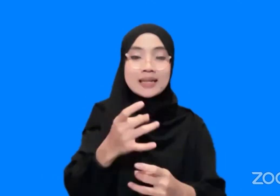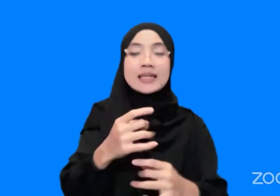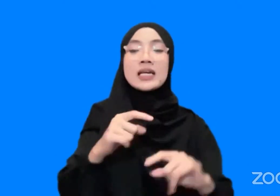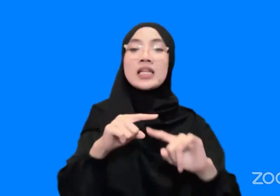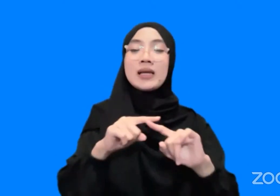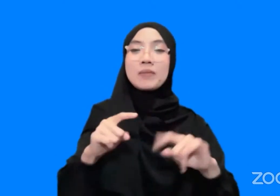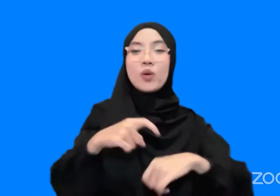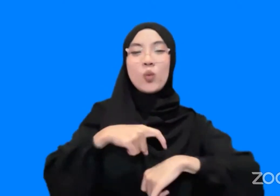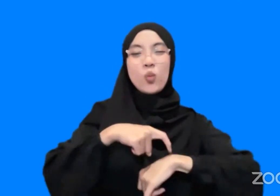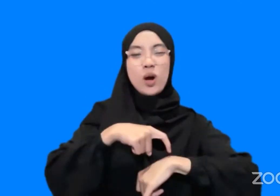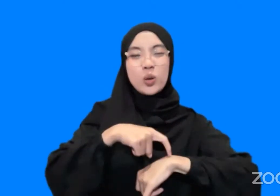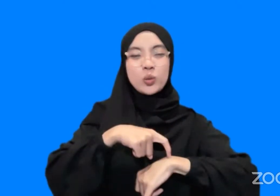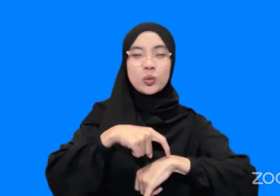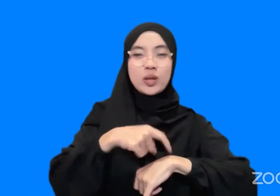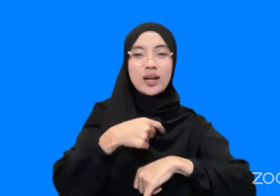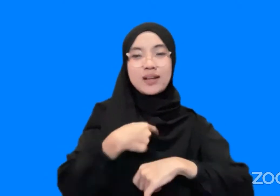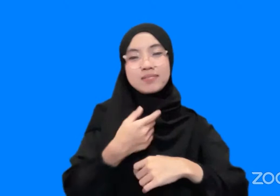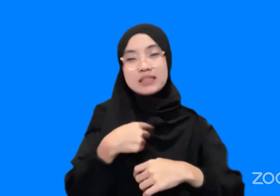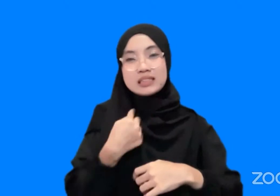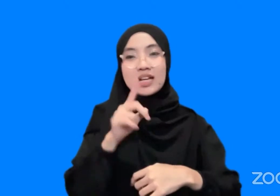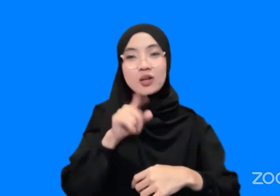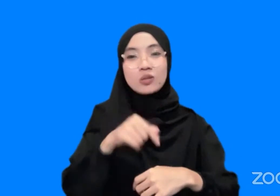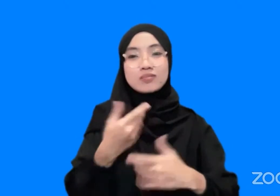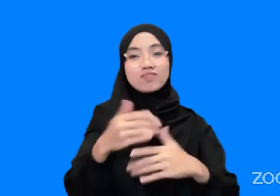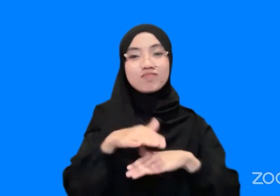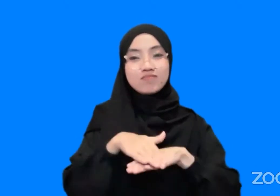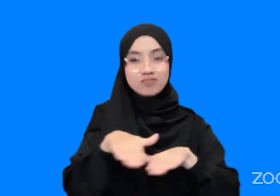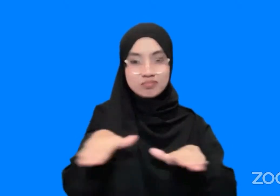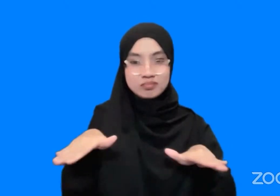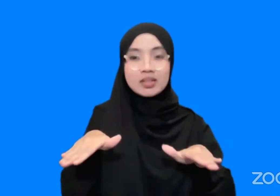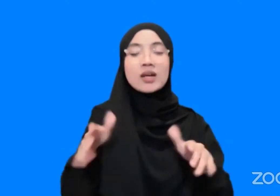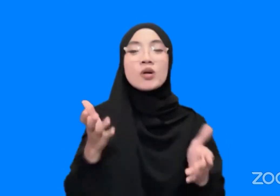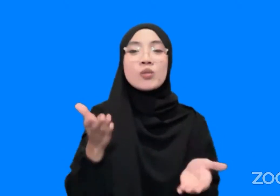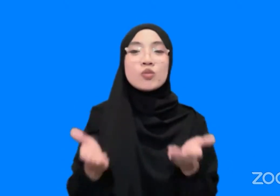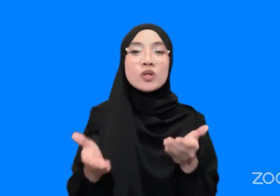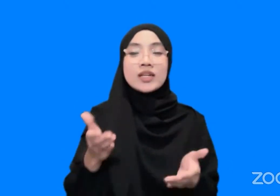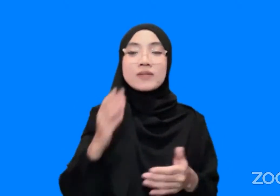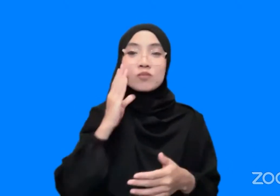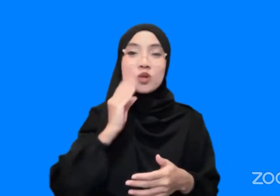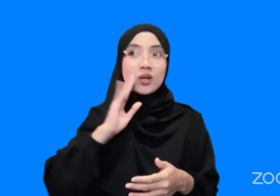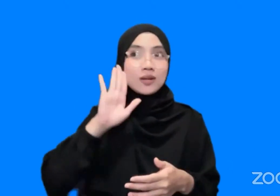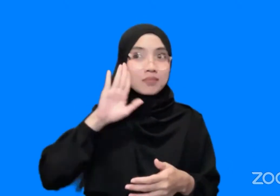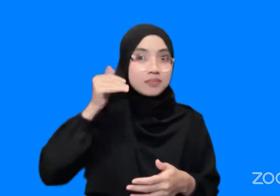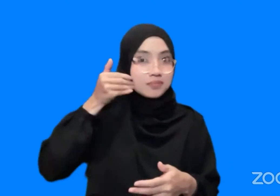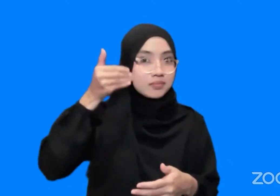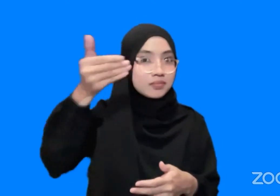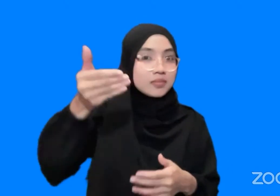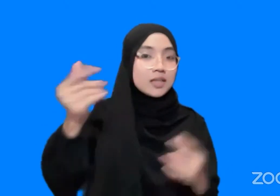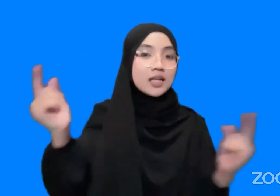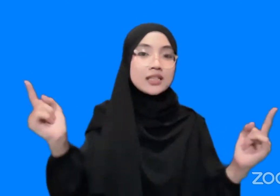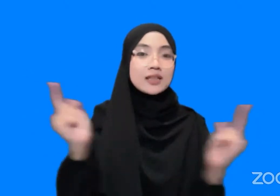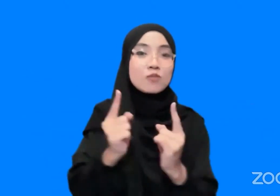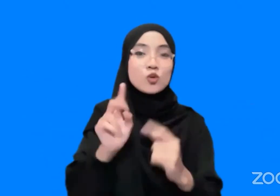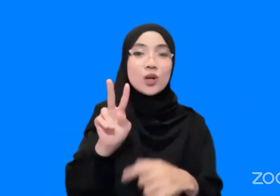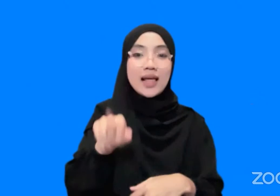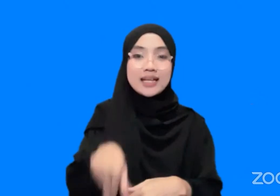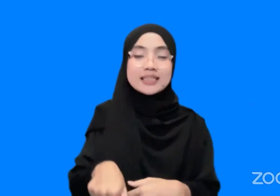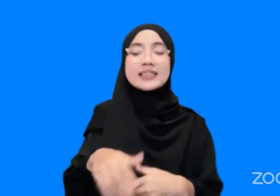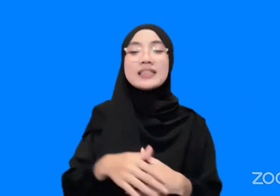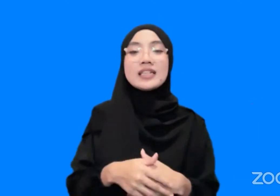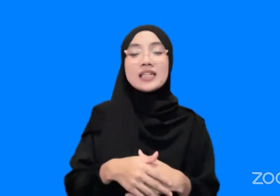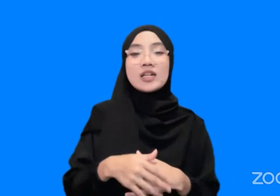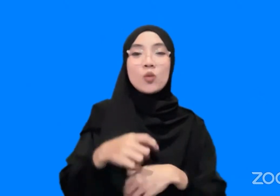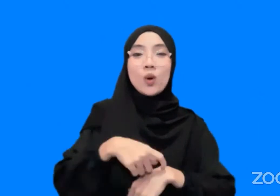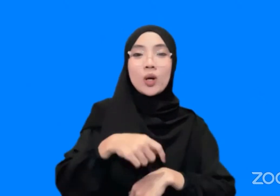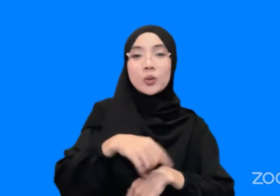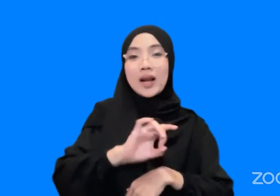waktu yang harus memisahkan kita bersama mungkin mudah-mudahan kita bisa bertemu di lain kesempatan lain waktu